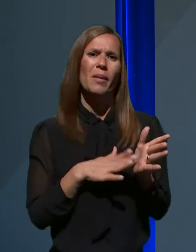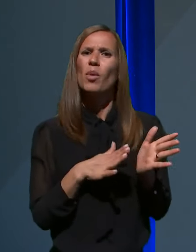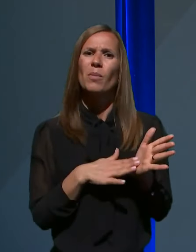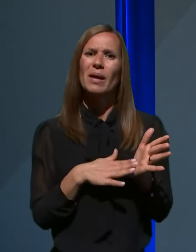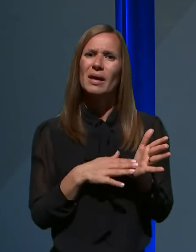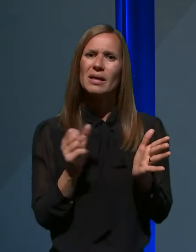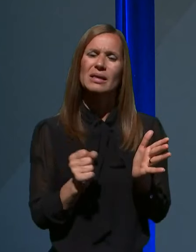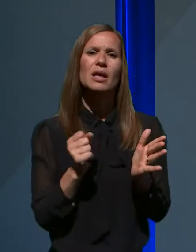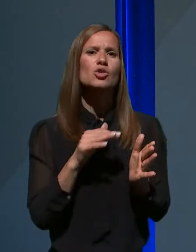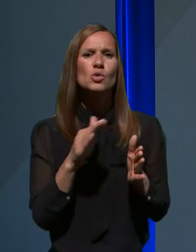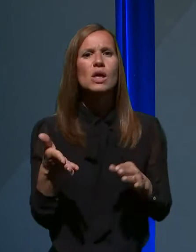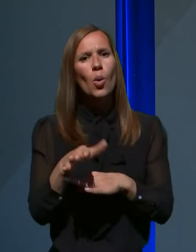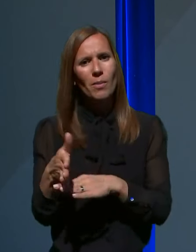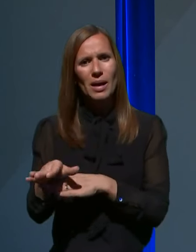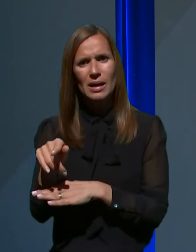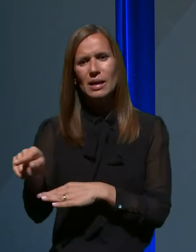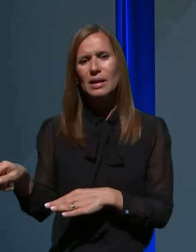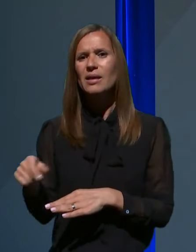vsi umrli v bovnišnici.